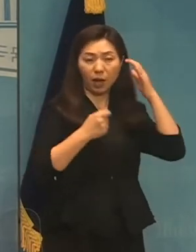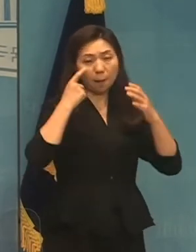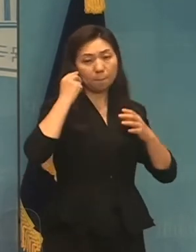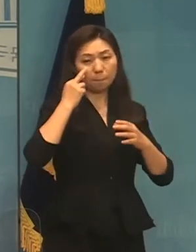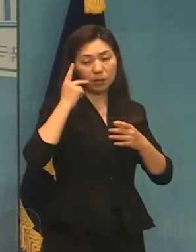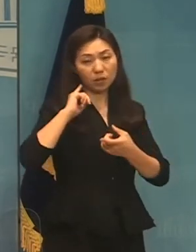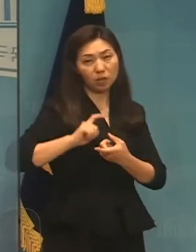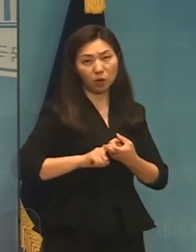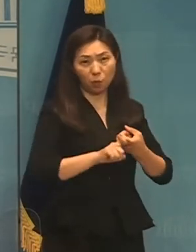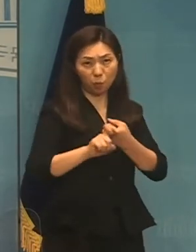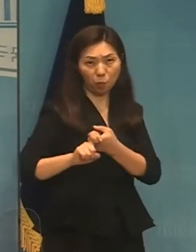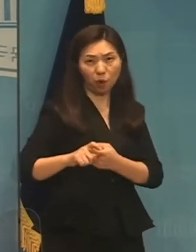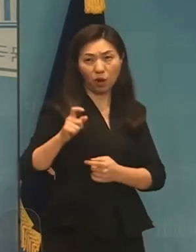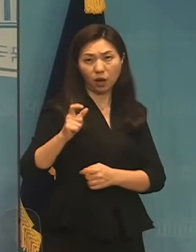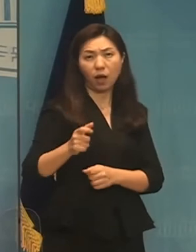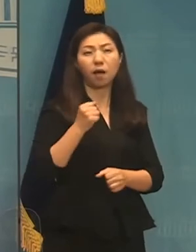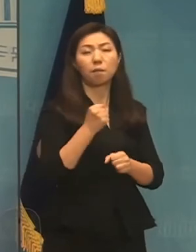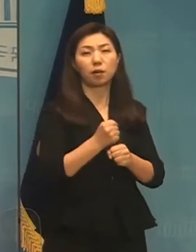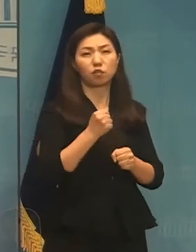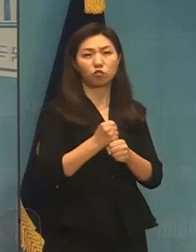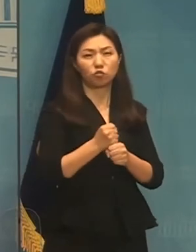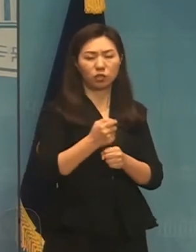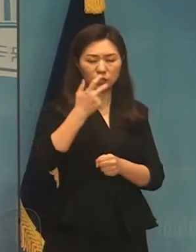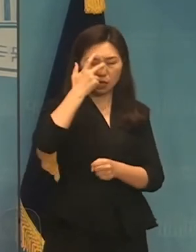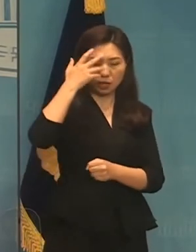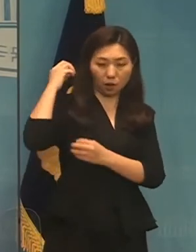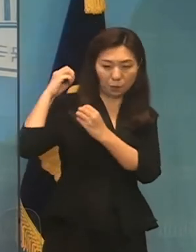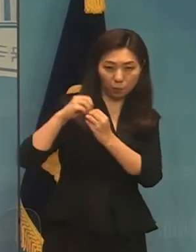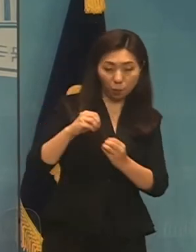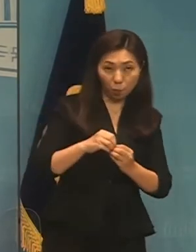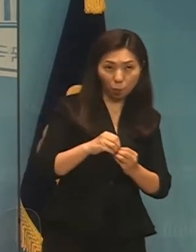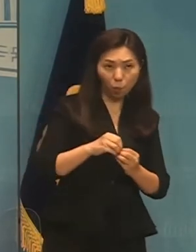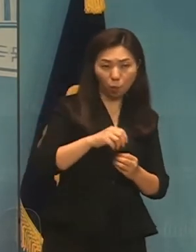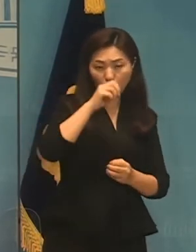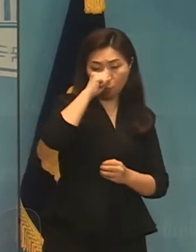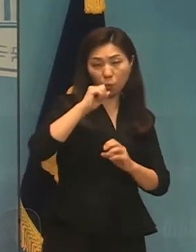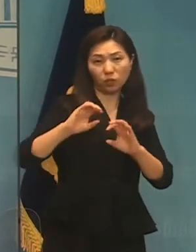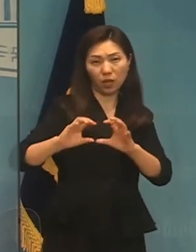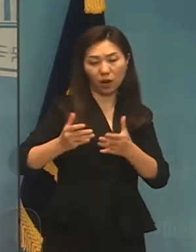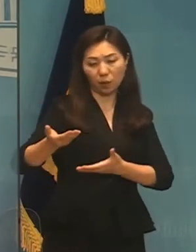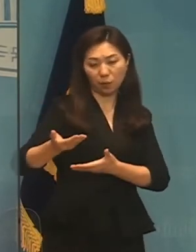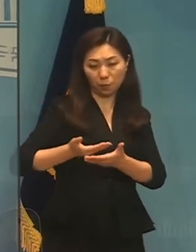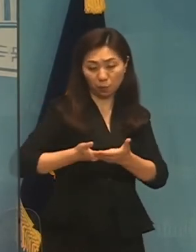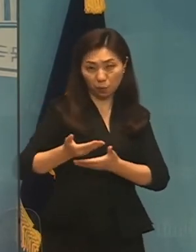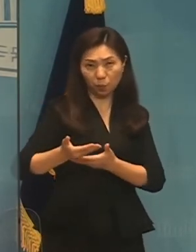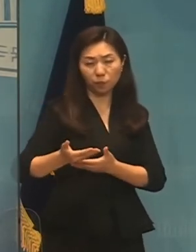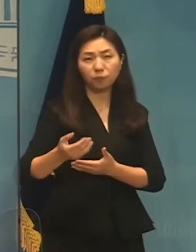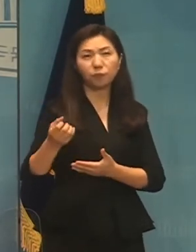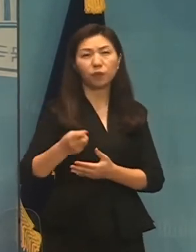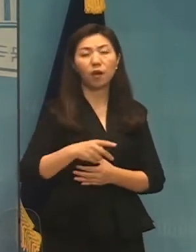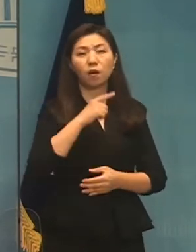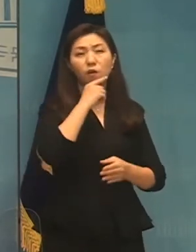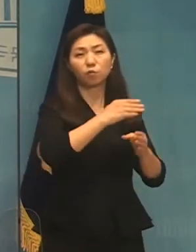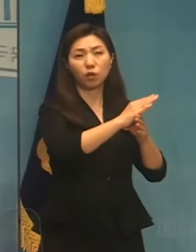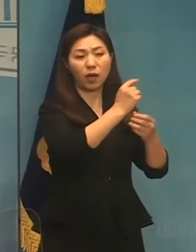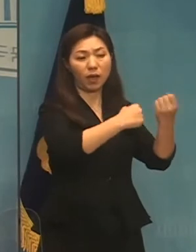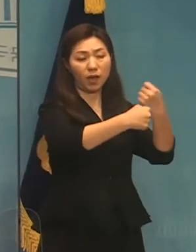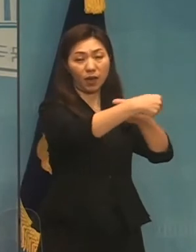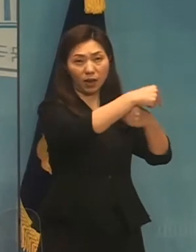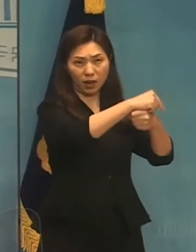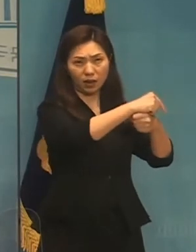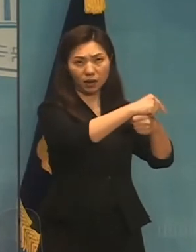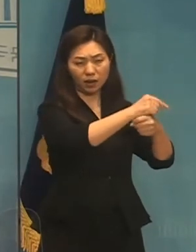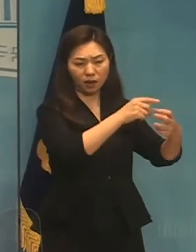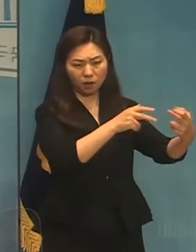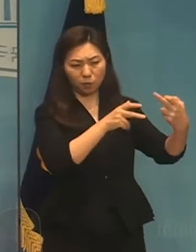전통적 보호박과의 설립 외교 그리고 북한 핵부장에 대응할 수 있도록 전술의